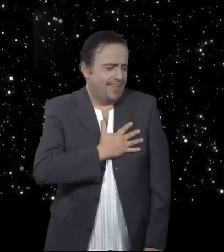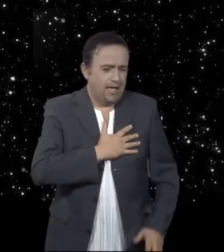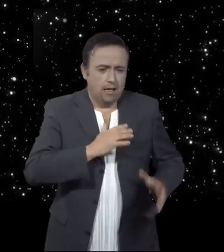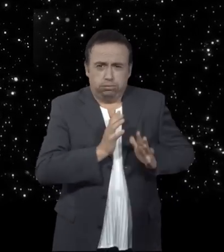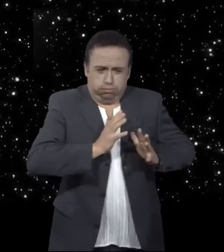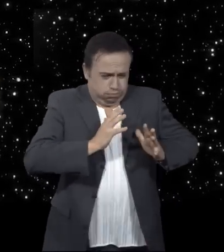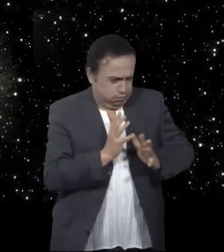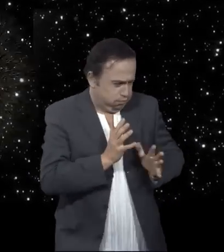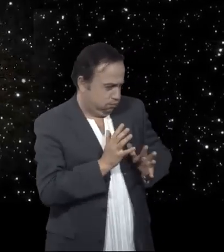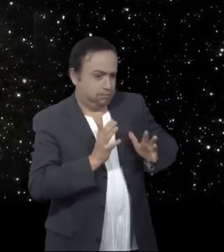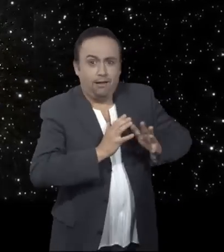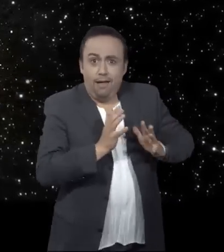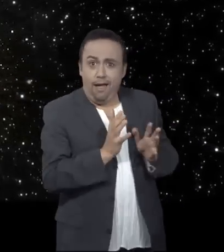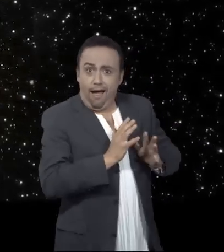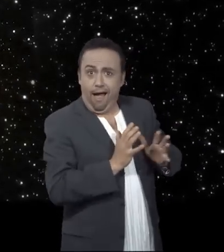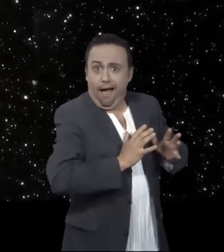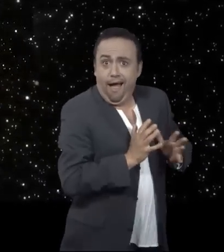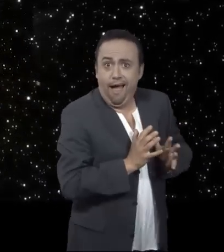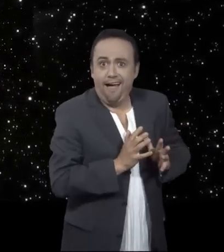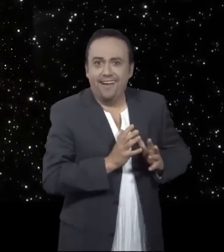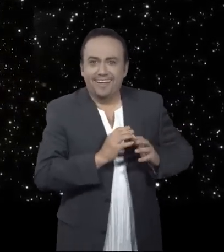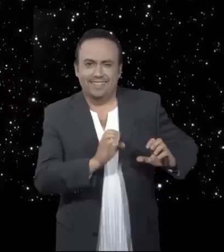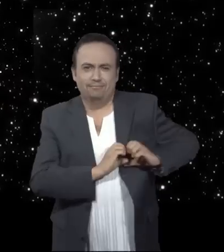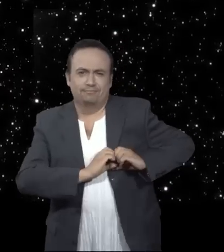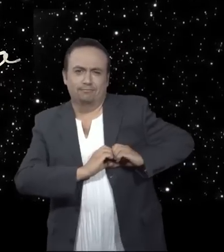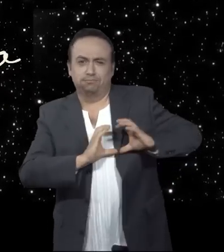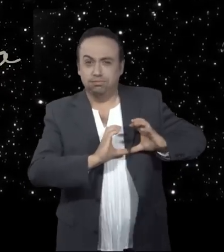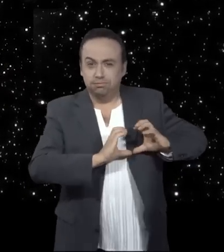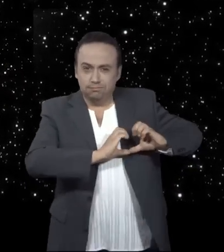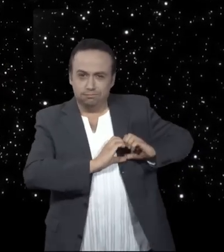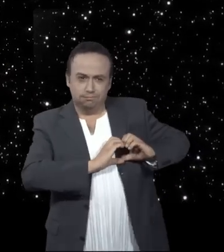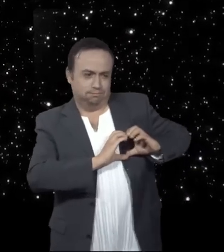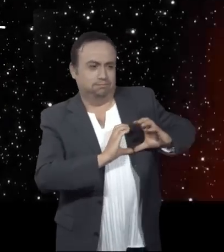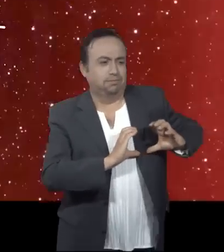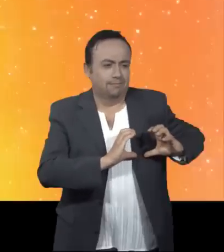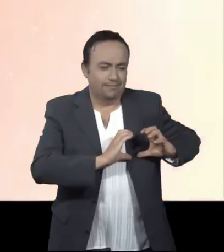haciendo boom chiquibum